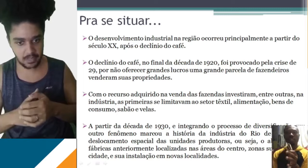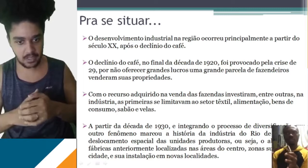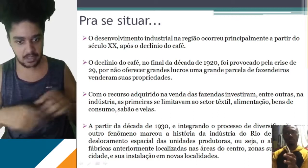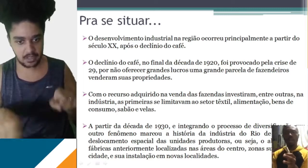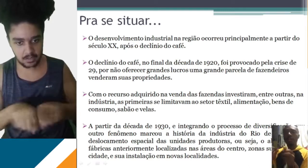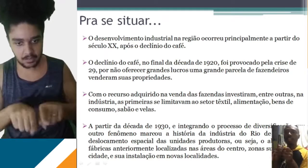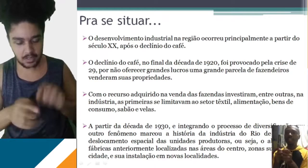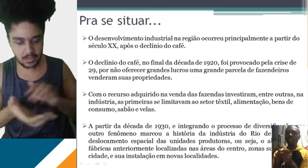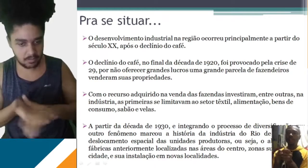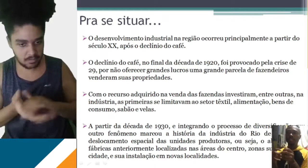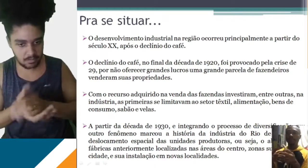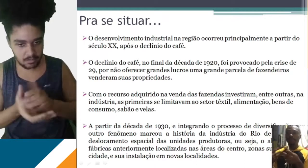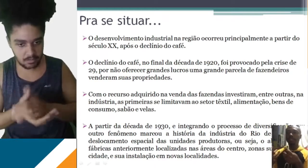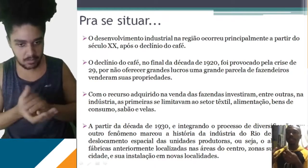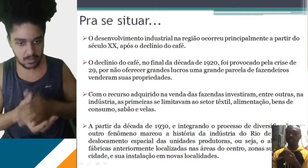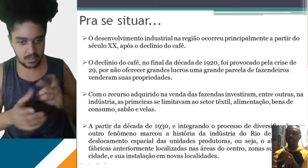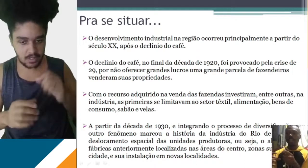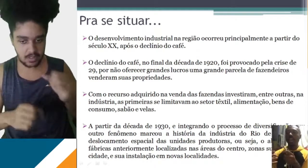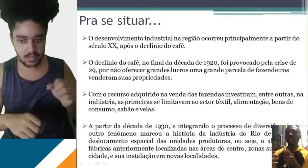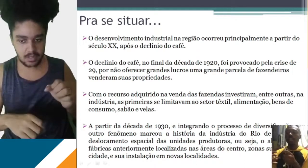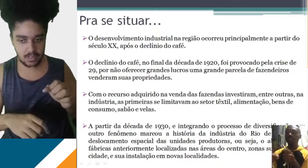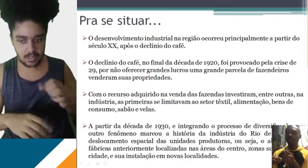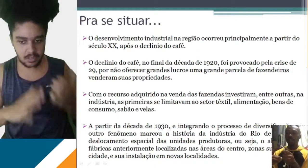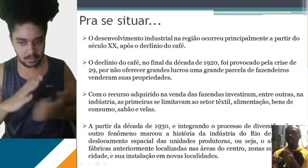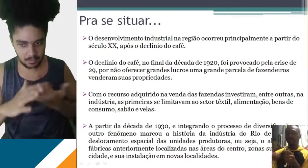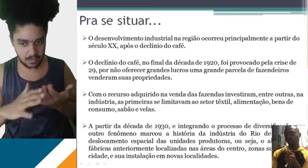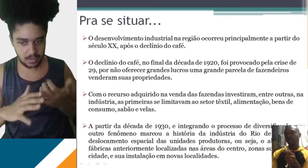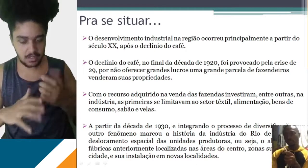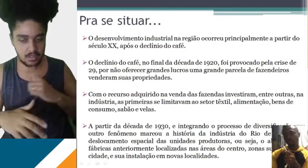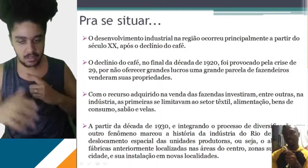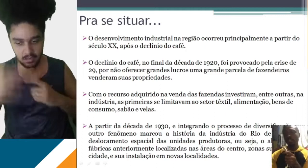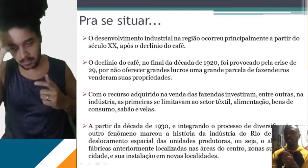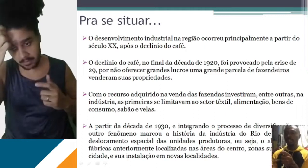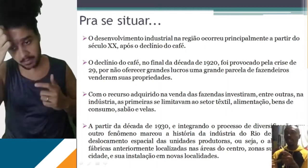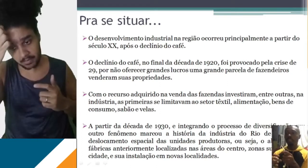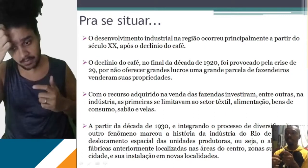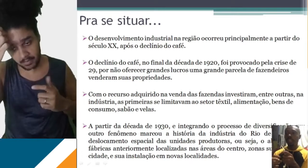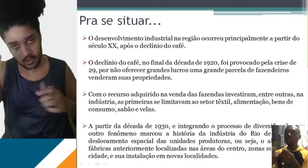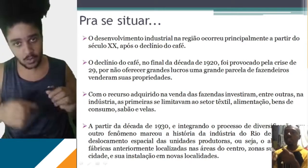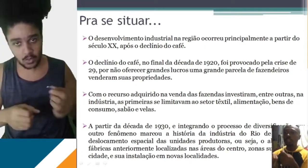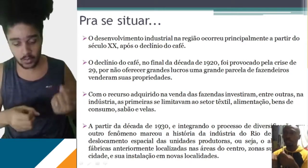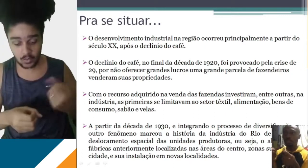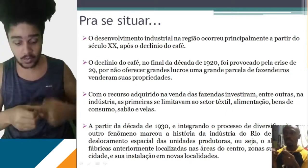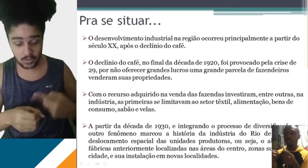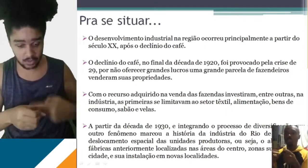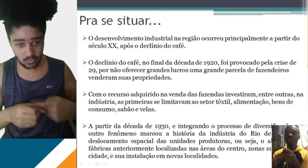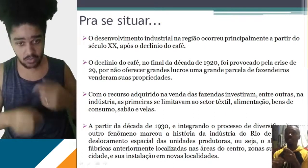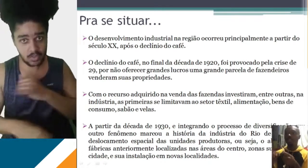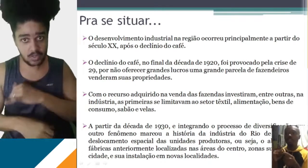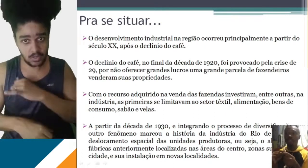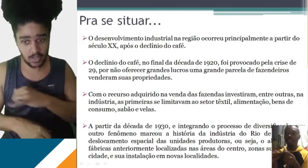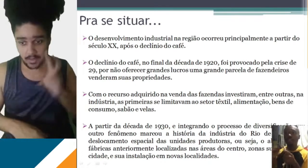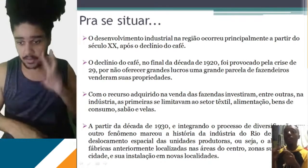diversificação, porque até então essas empresas que vão se instalar, as primeiras empresas que se instalar, vão se instalar no centro do Rio de Janeiro.